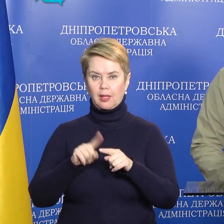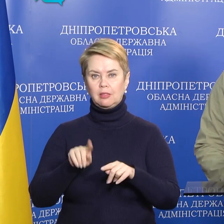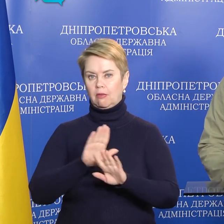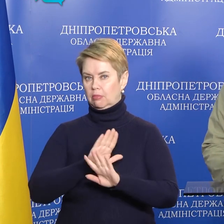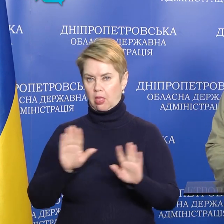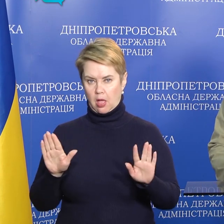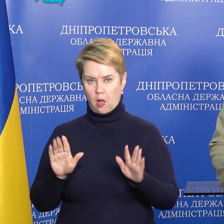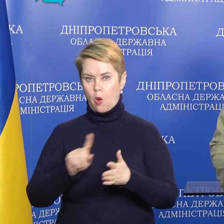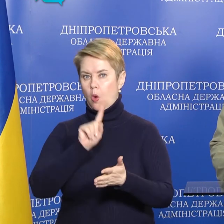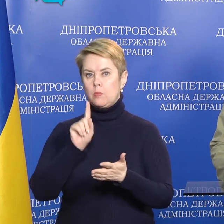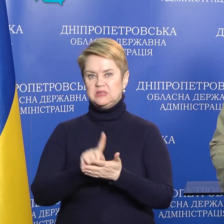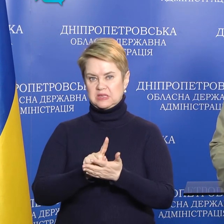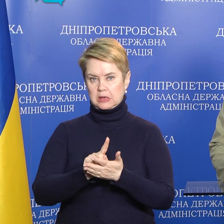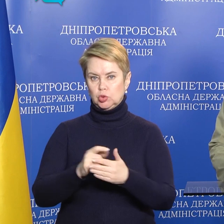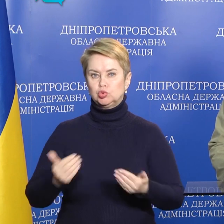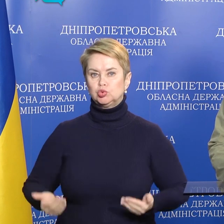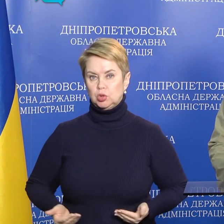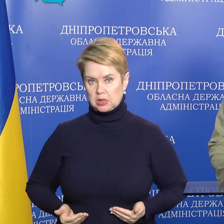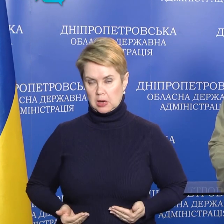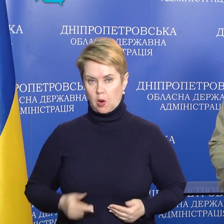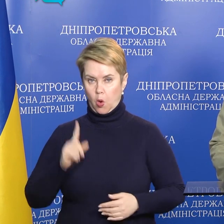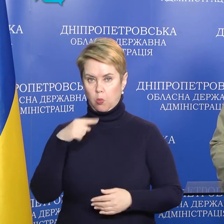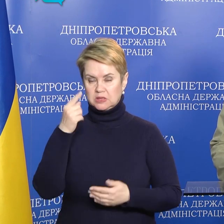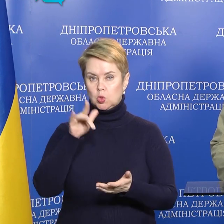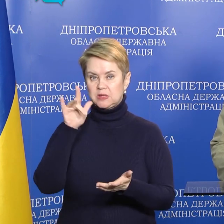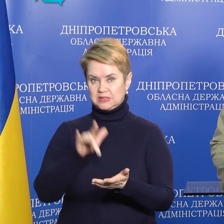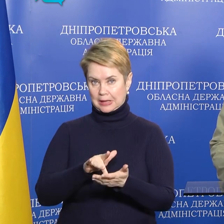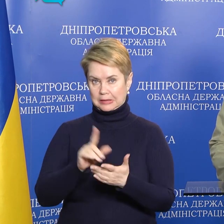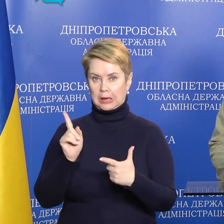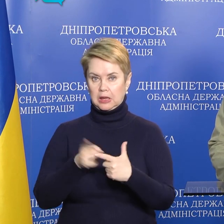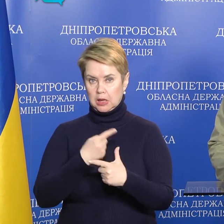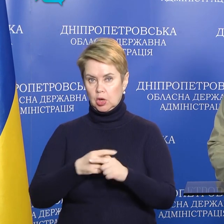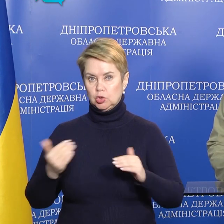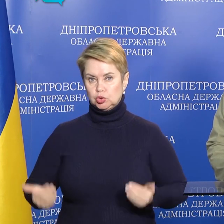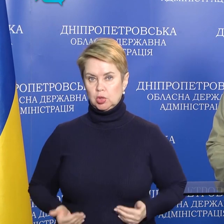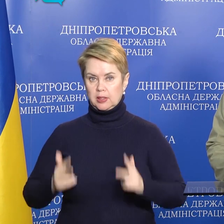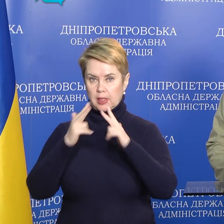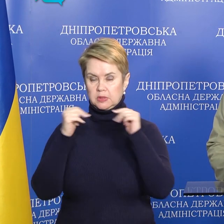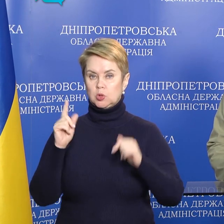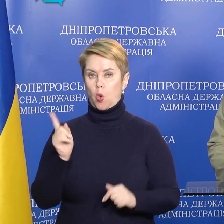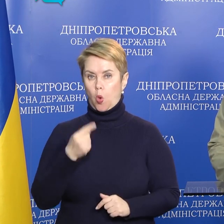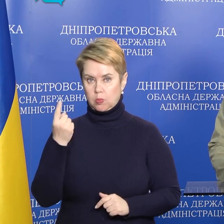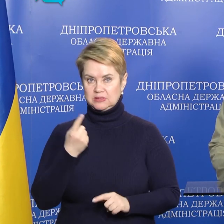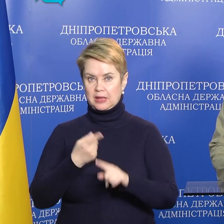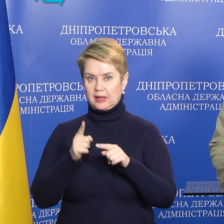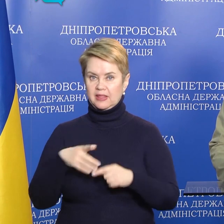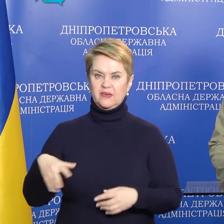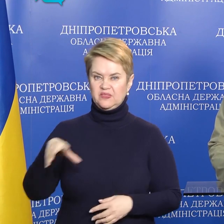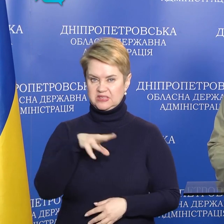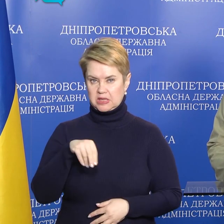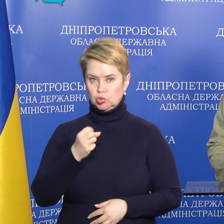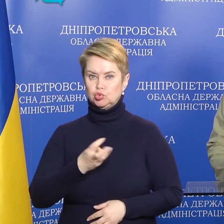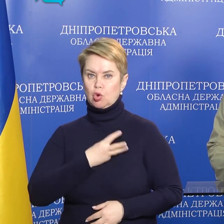не обов'язково жителі обласного центру або жителі Дніпропетровської області. Це всі